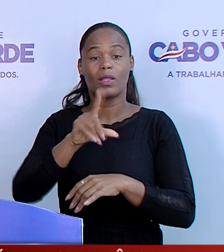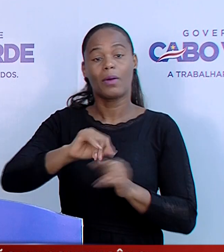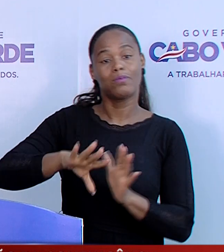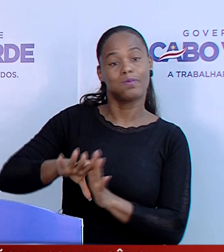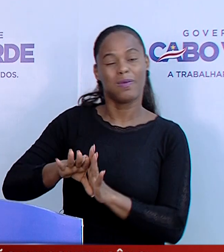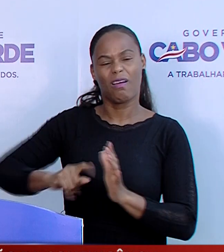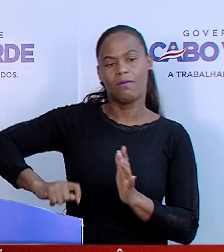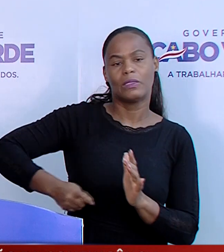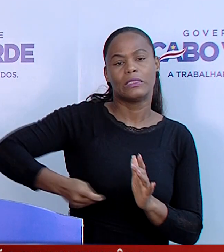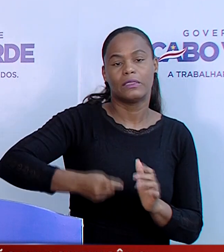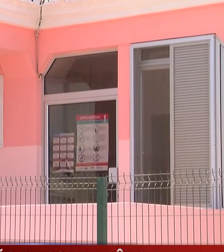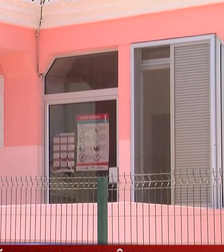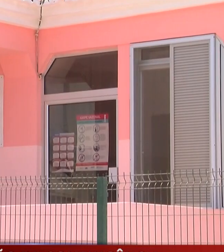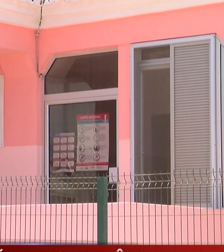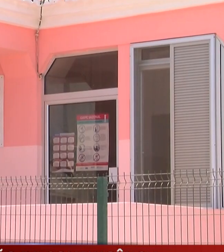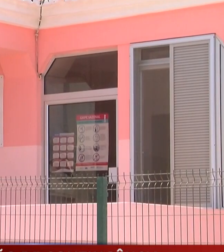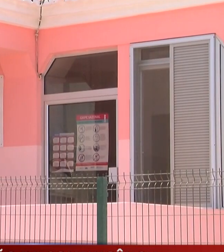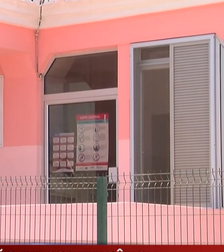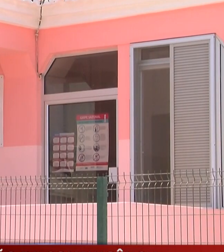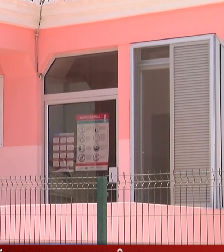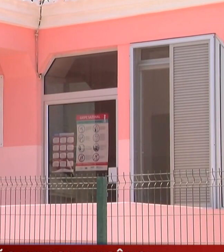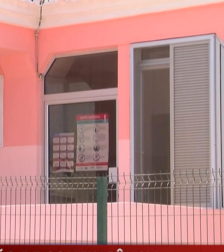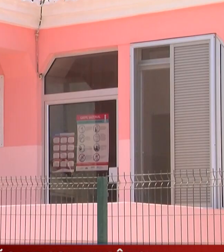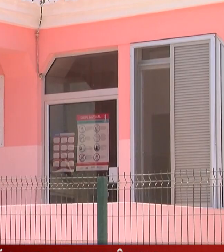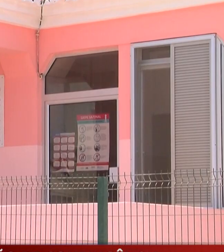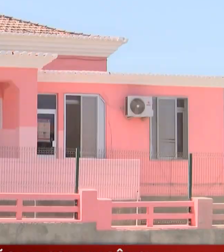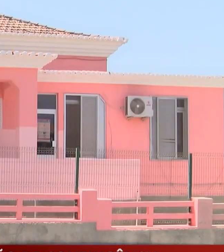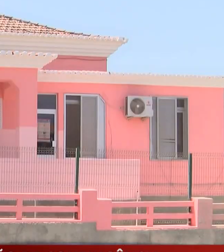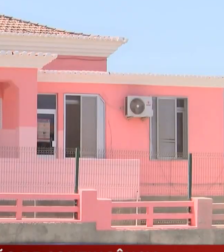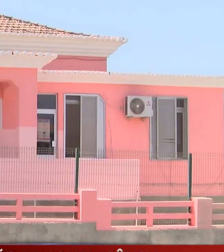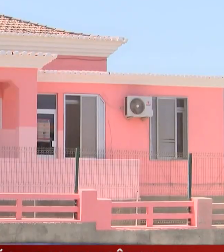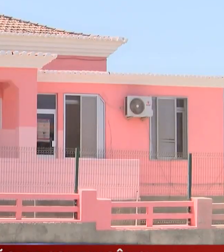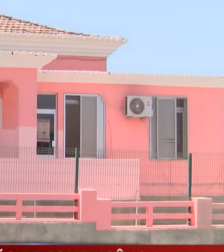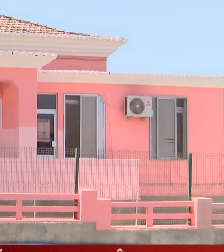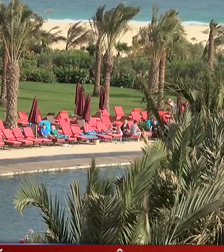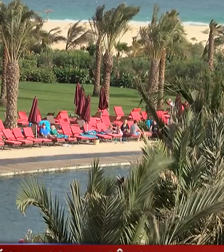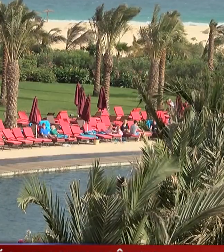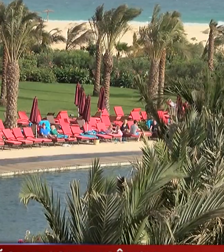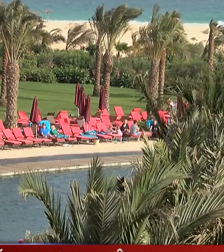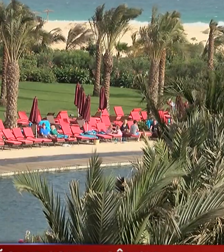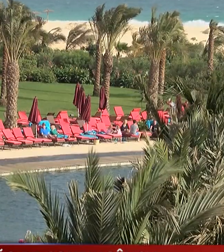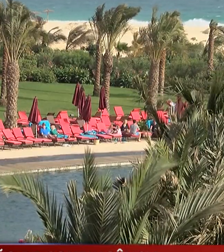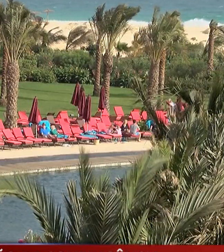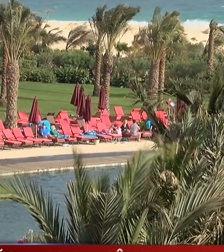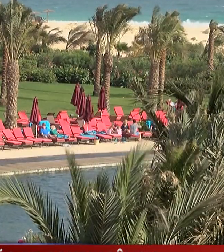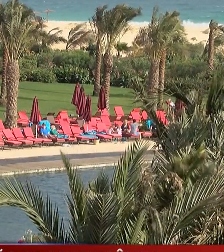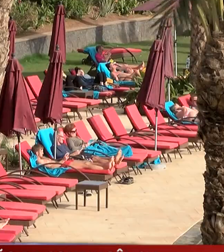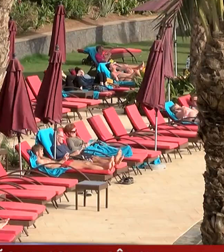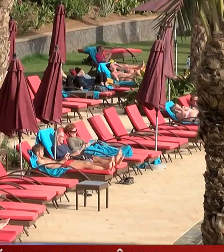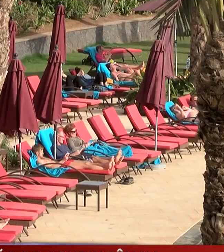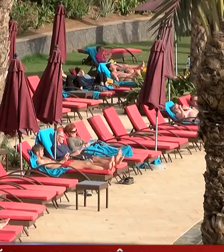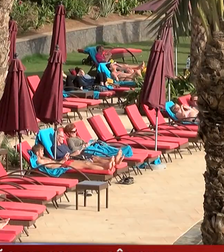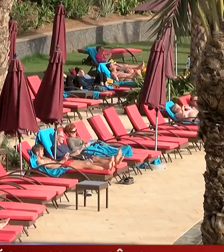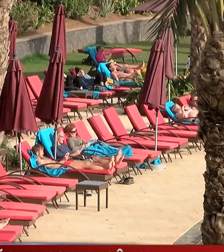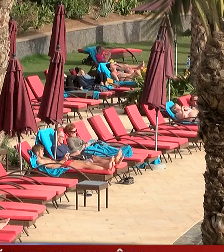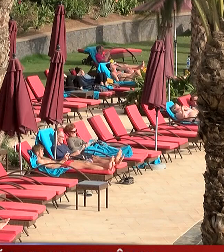o alastramento da doença, pressão sobre o Sistema Nacional de Saúde e efeitos danosos sobre a economia, nomeadamente o turismo